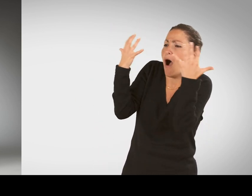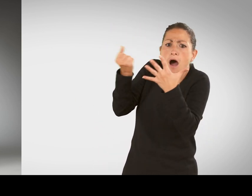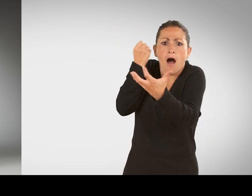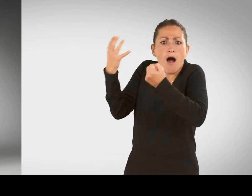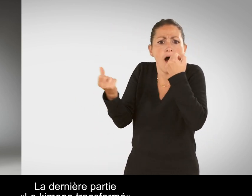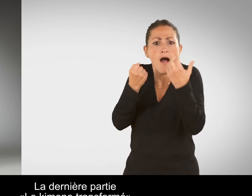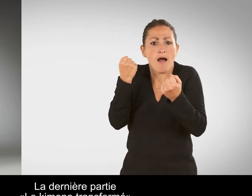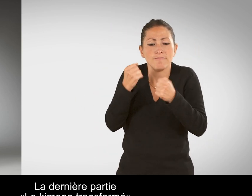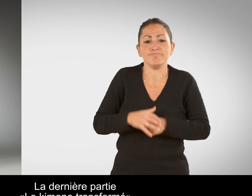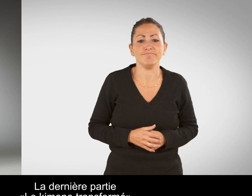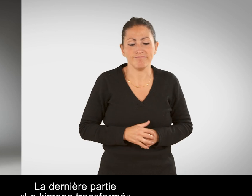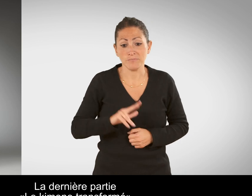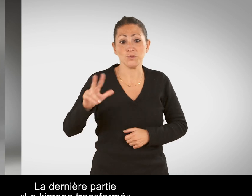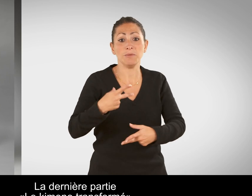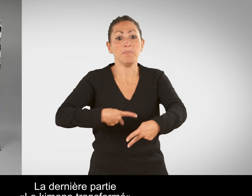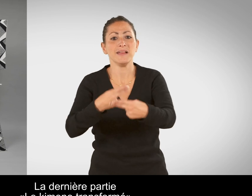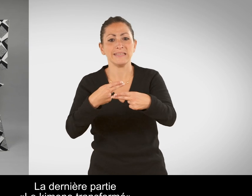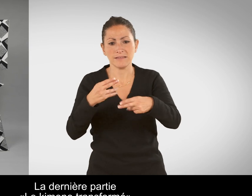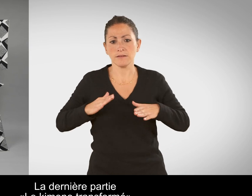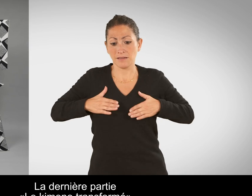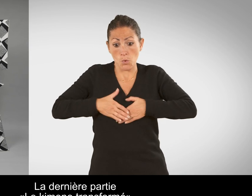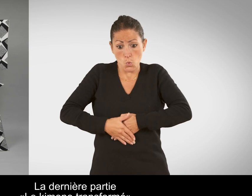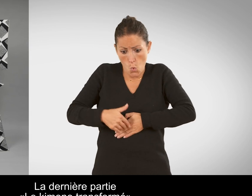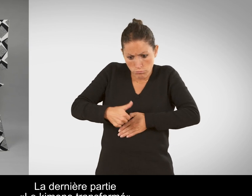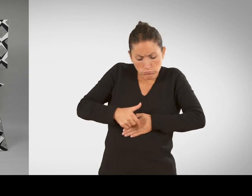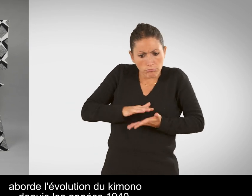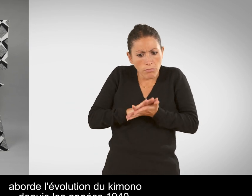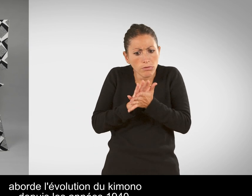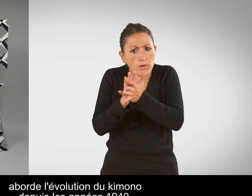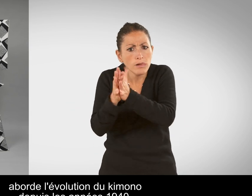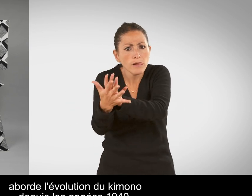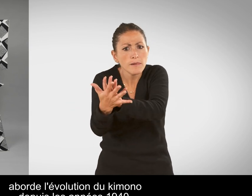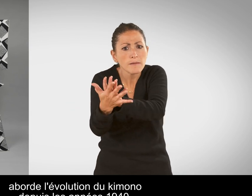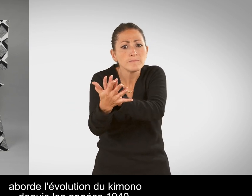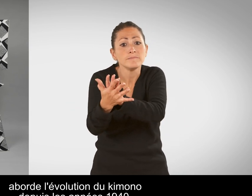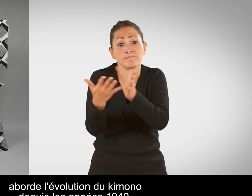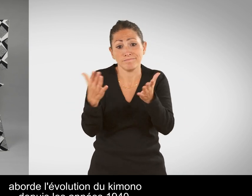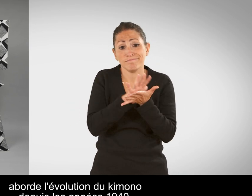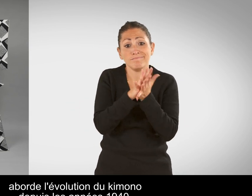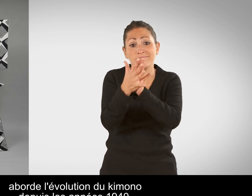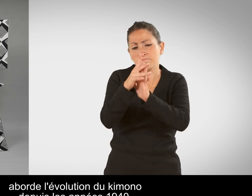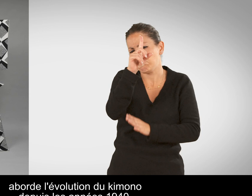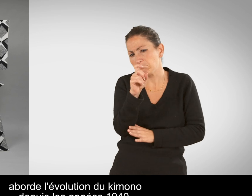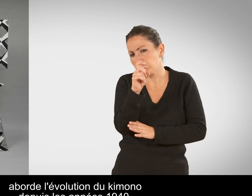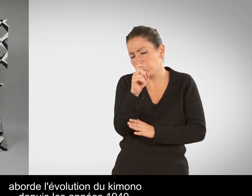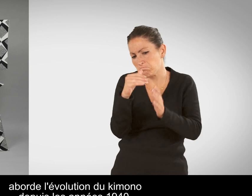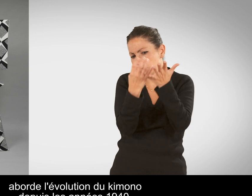La dernière partie, le kimono transformé, aborde l'évolution du kimono depuis les années 1940